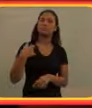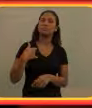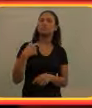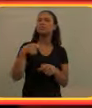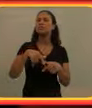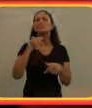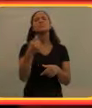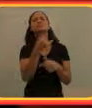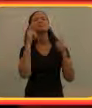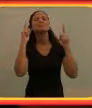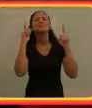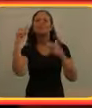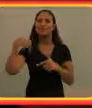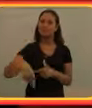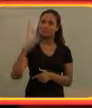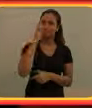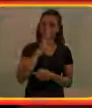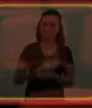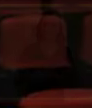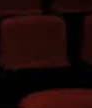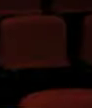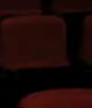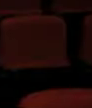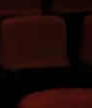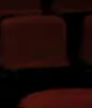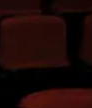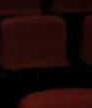Eu sou da Finlândia e eu tenho me divertido aqui no Brasil.